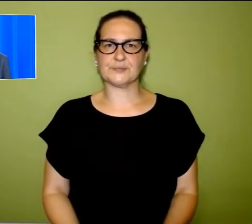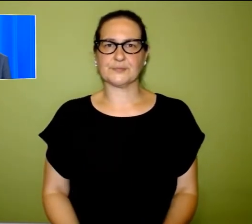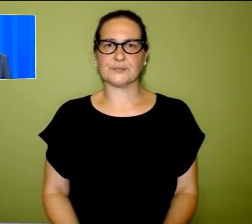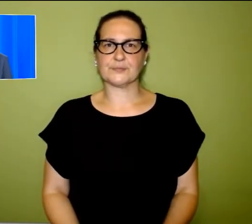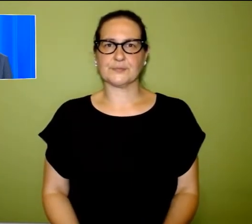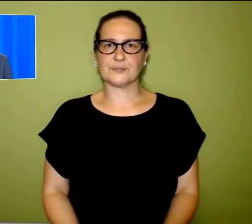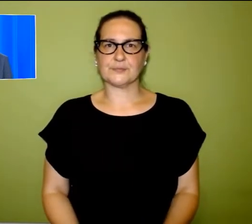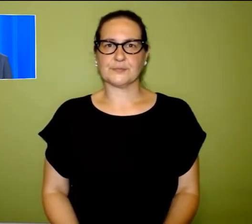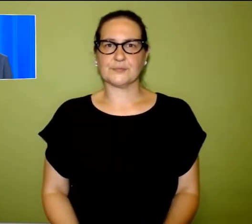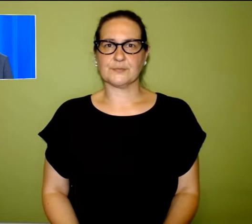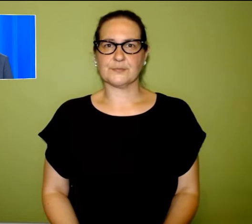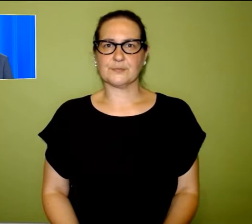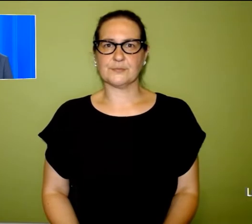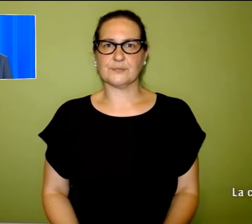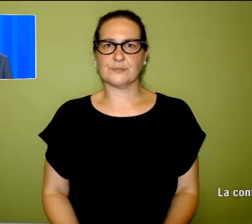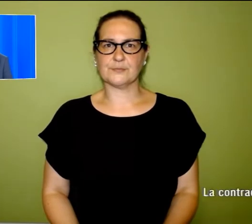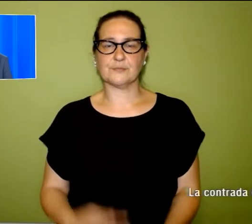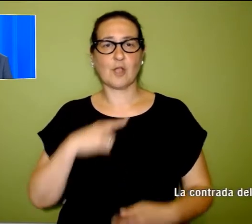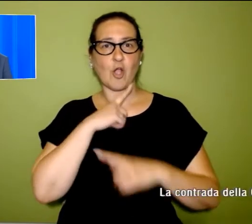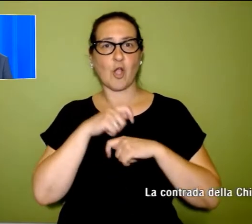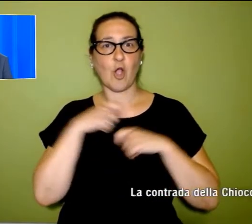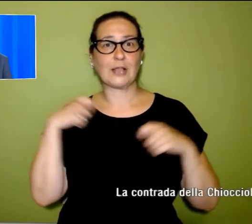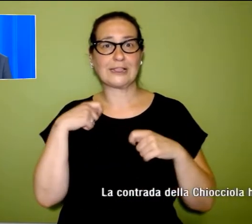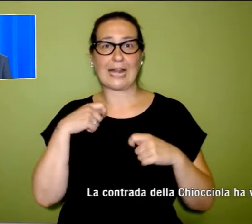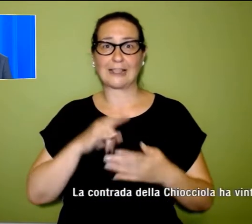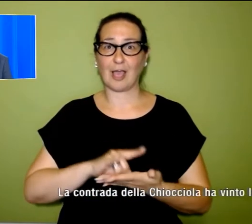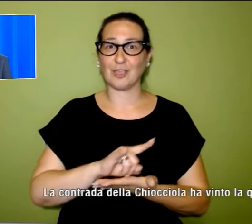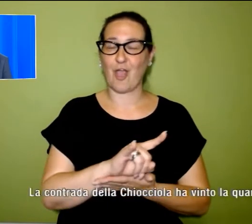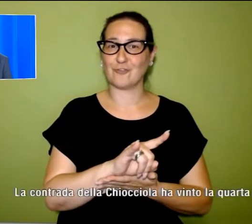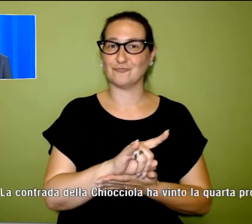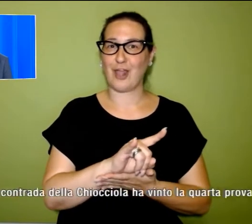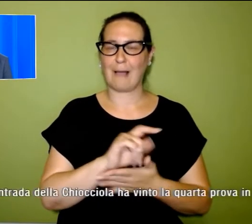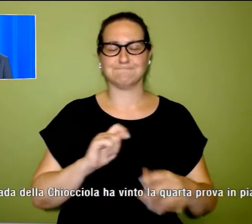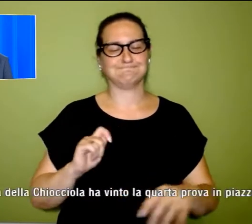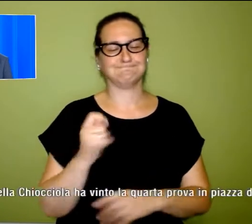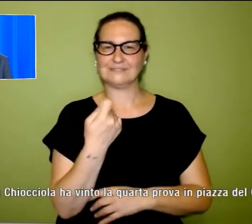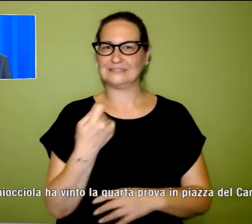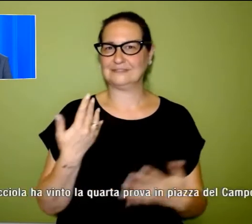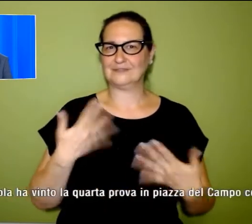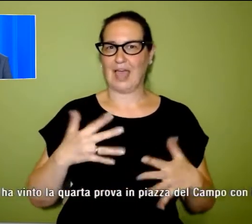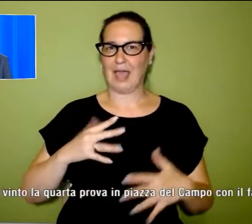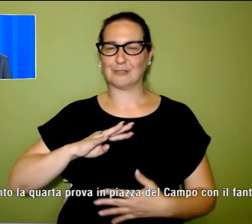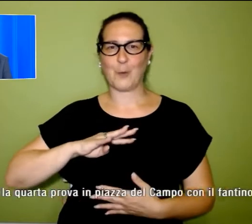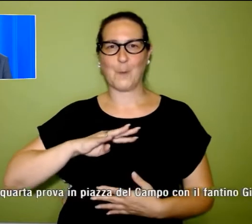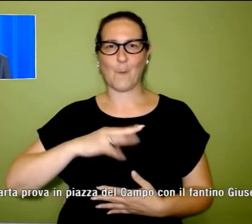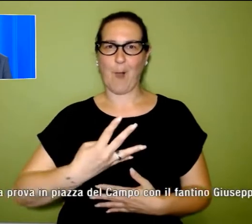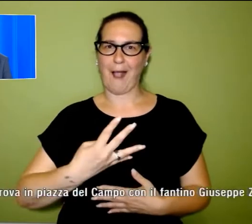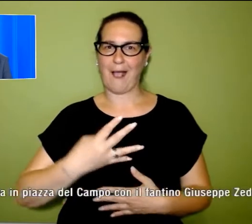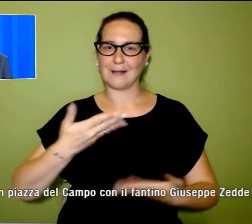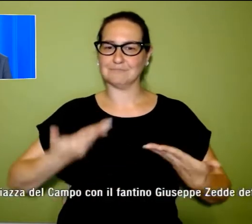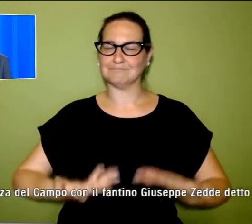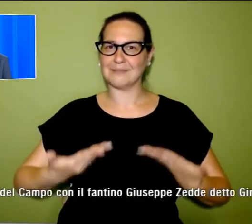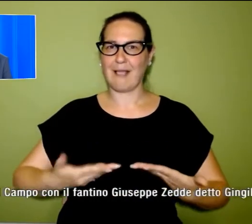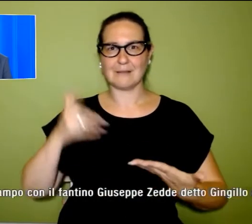La contrada della Chiocciola ha vinto la quarta prova in piazza del campo a Siena con il fantino